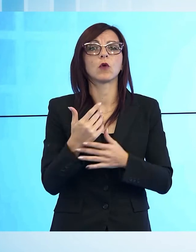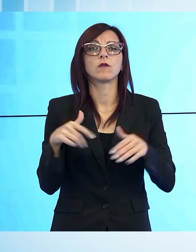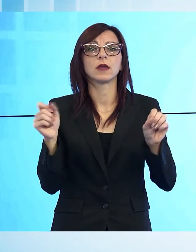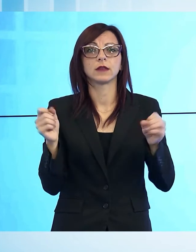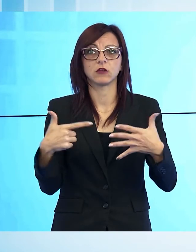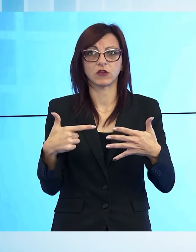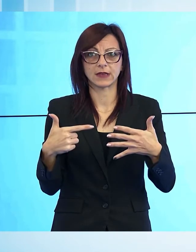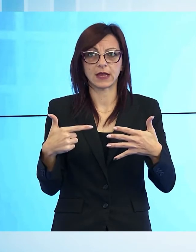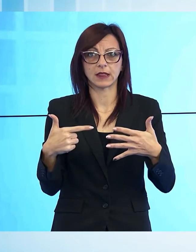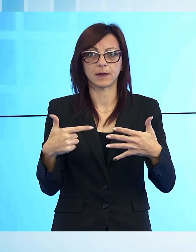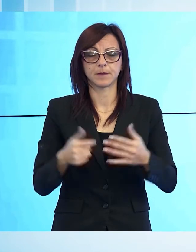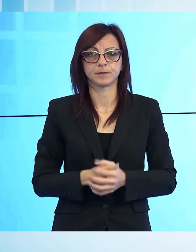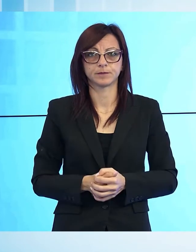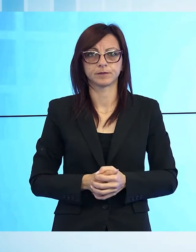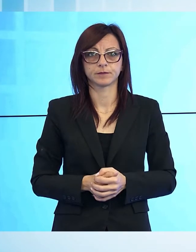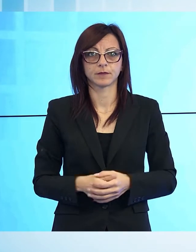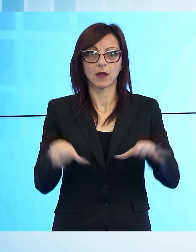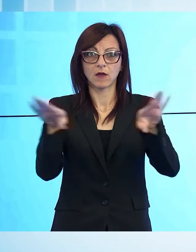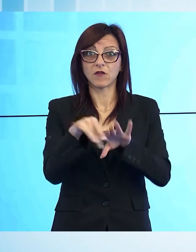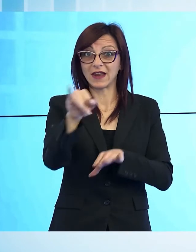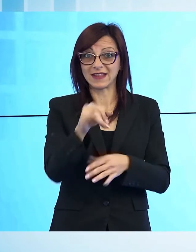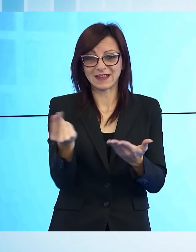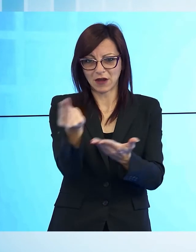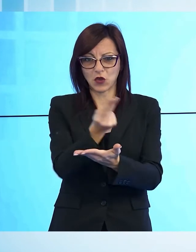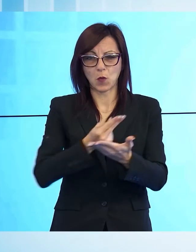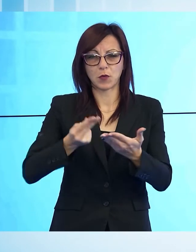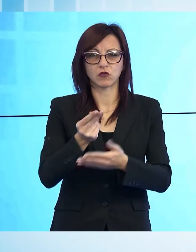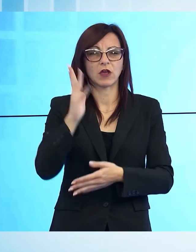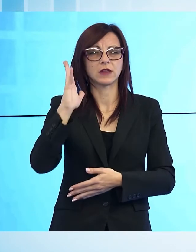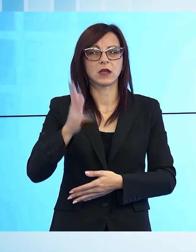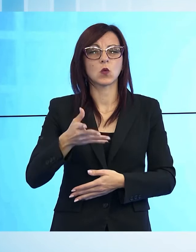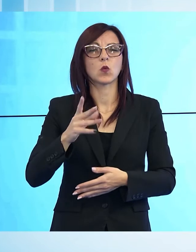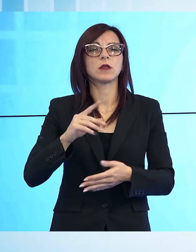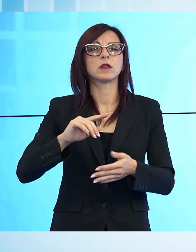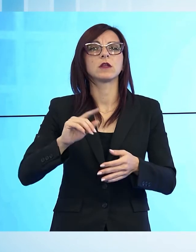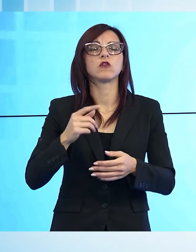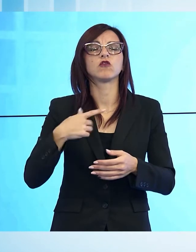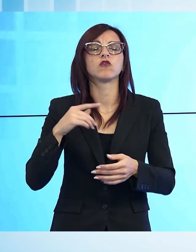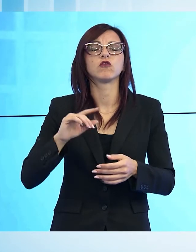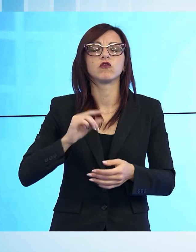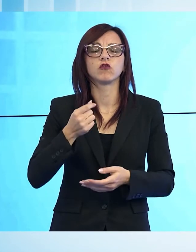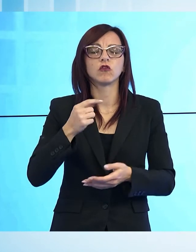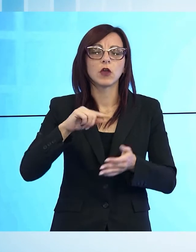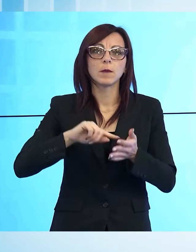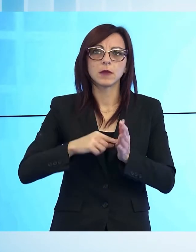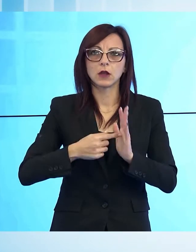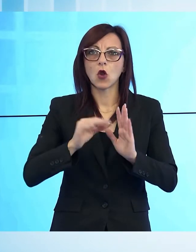In Valle del Serchio progetti per oltre 15 milioni per quanto riguarda la qualità dell'abitare.